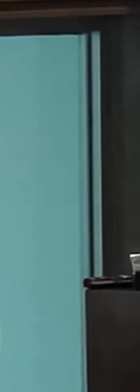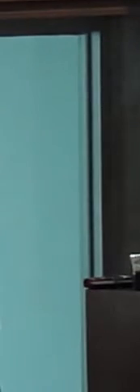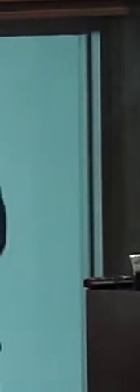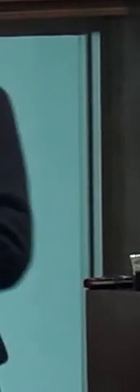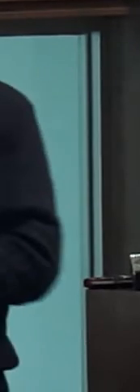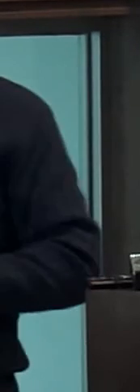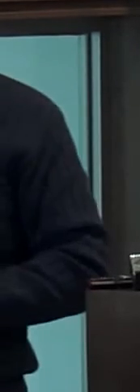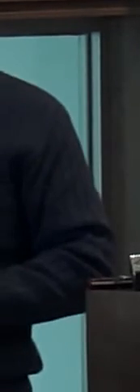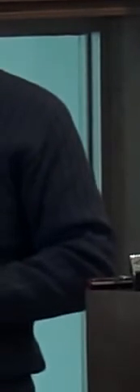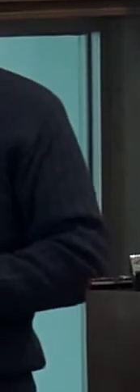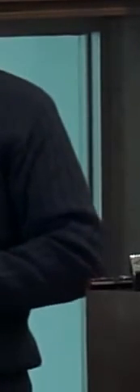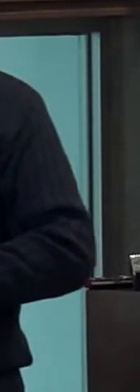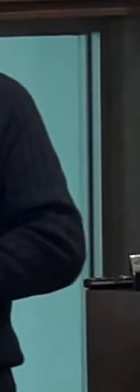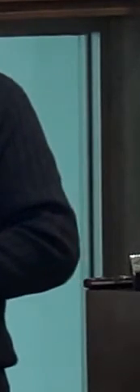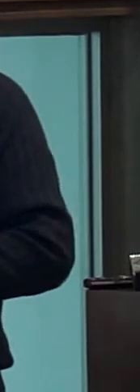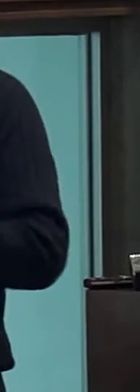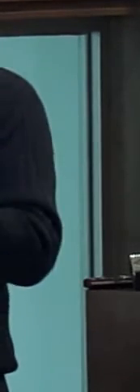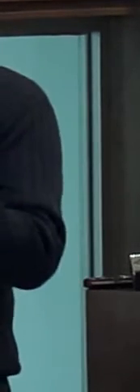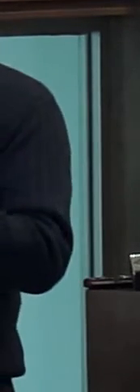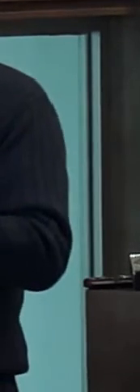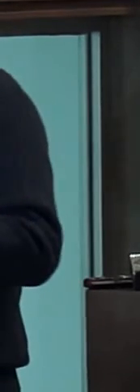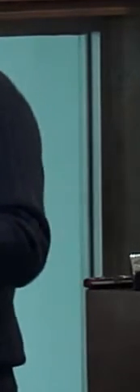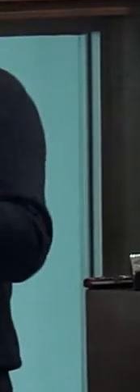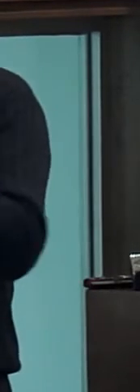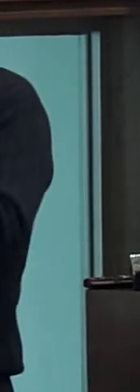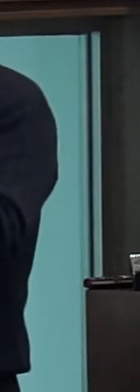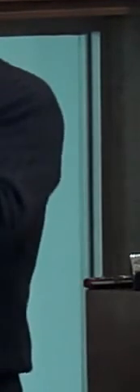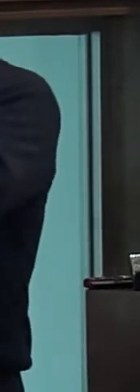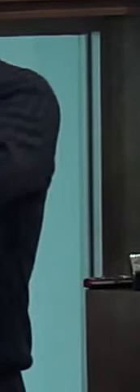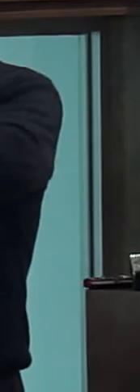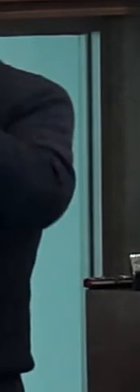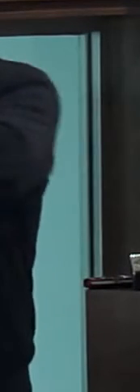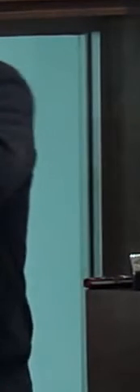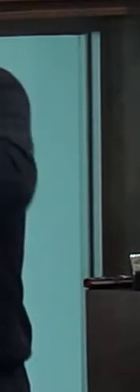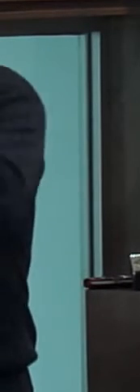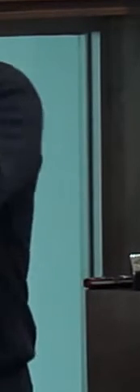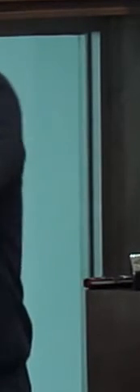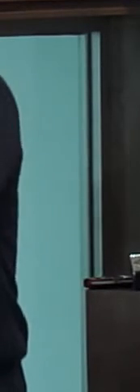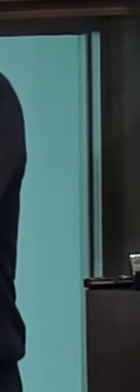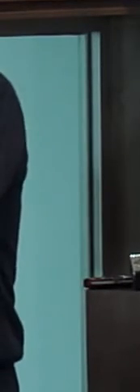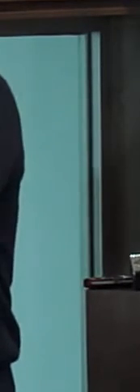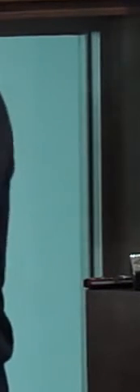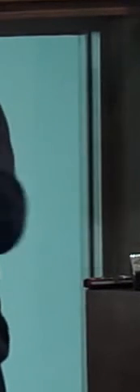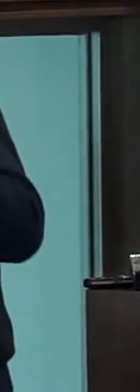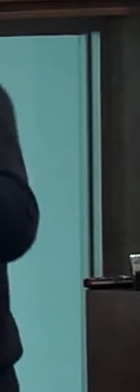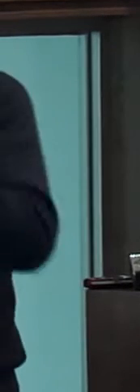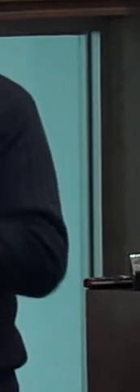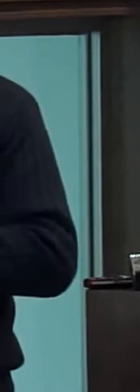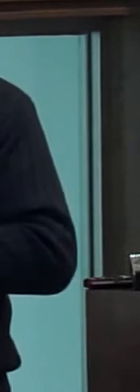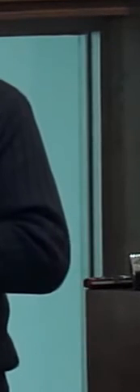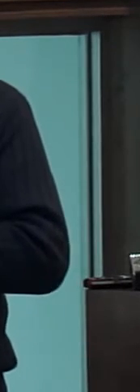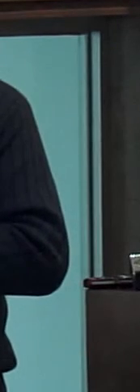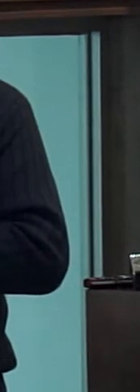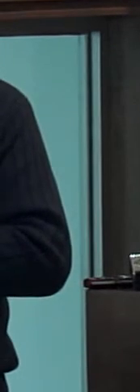diversos espacios de las instituciones o de la sociedad civil, los derechos humanos están presentes es la época de los derechos humanos ya